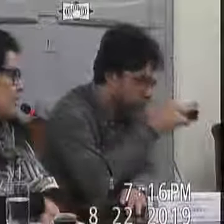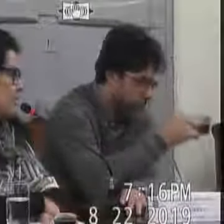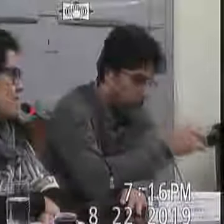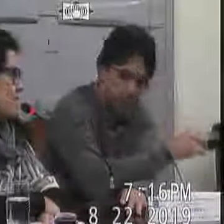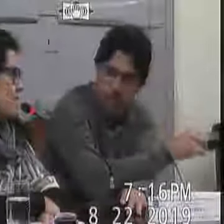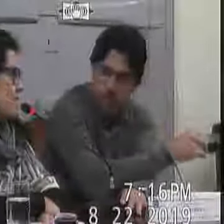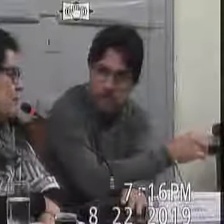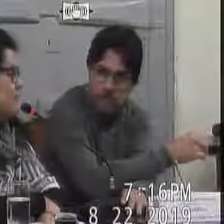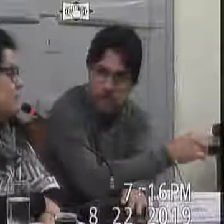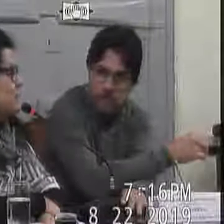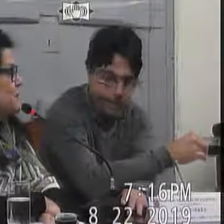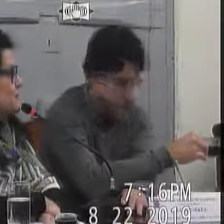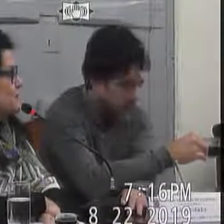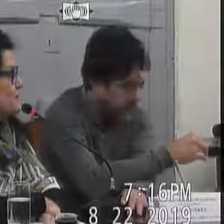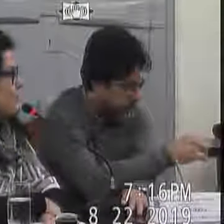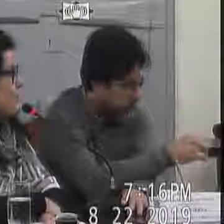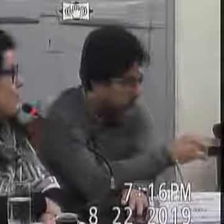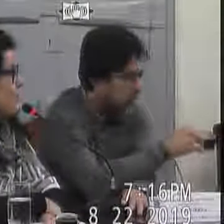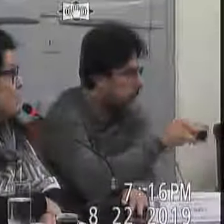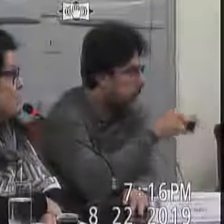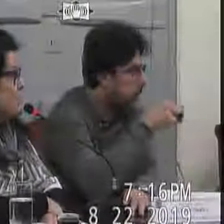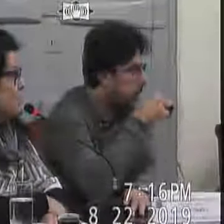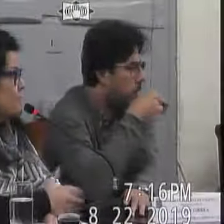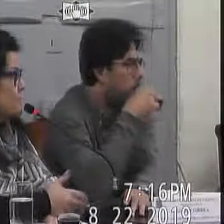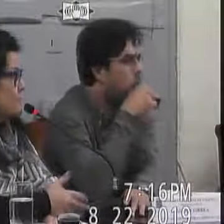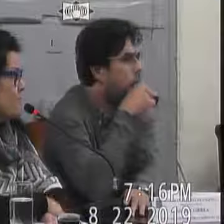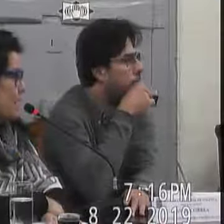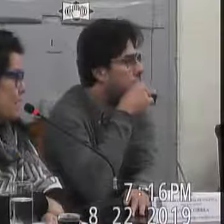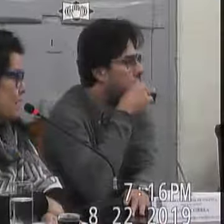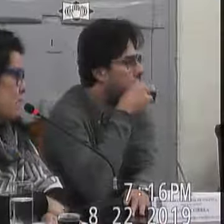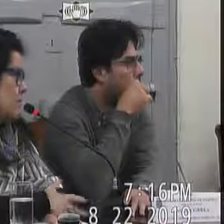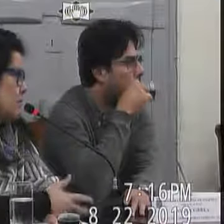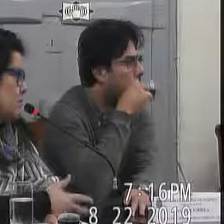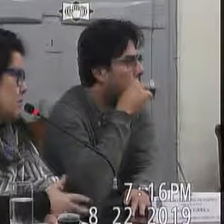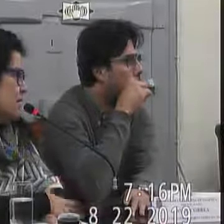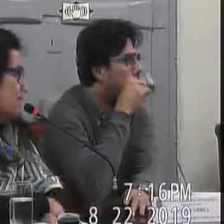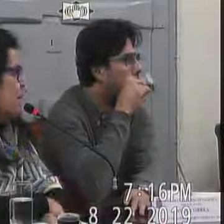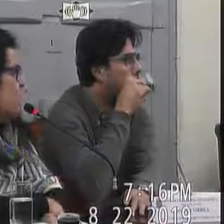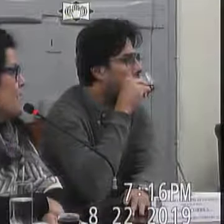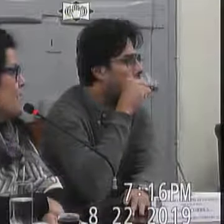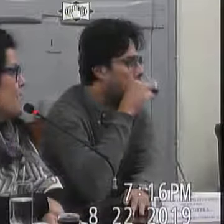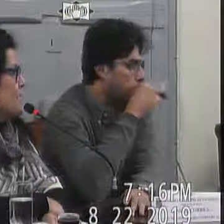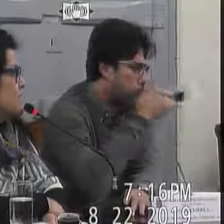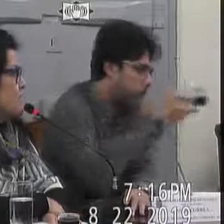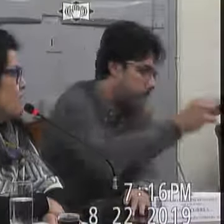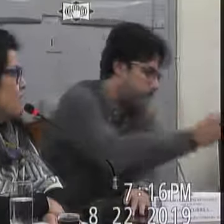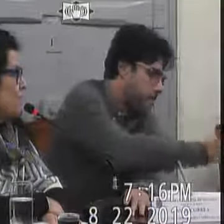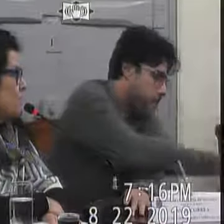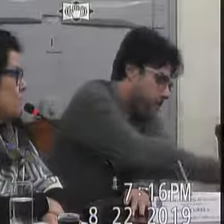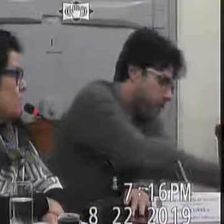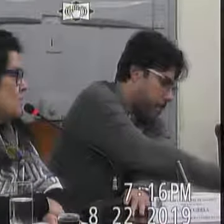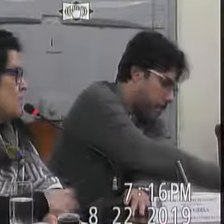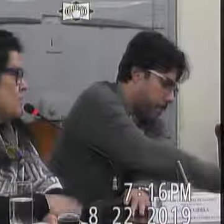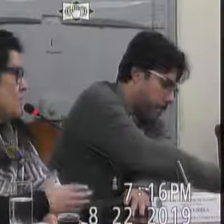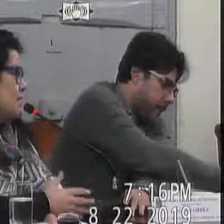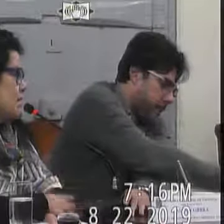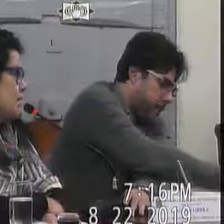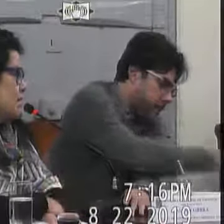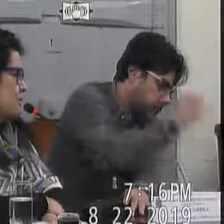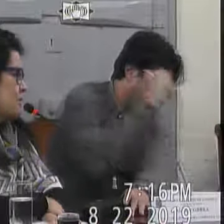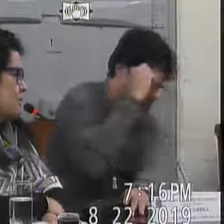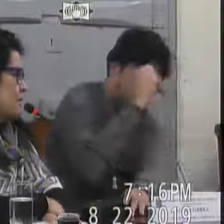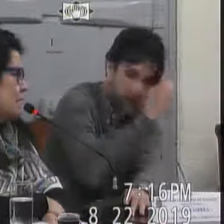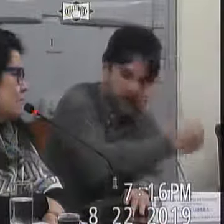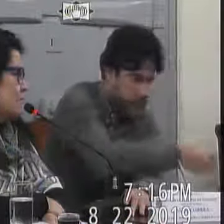ainda desse acompanhamento eu queria saber se você tem em mãos né esses nove alunos aonde eles